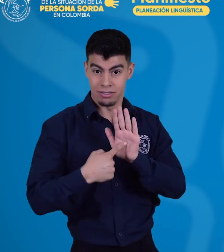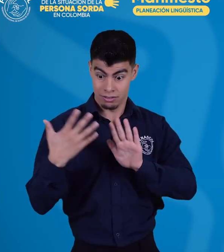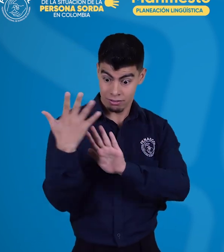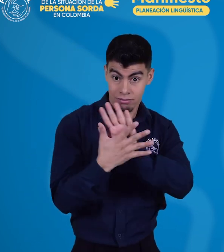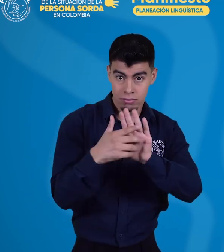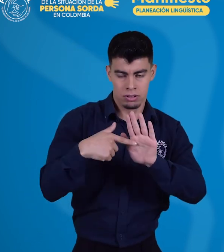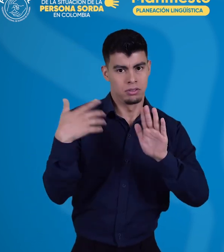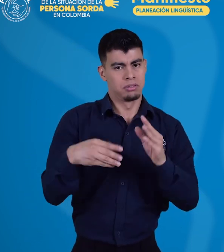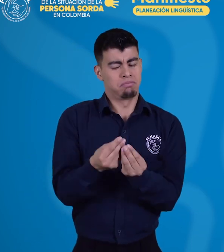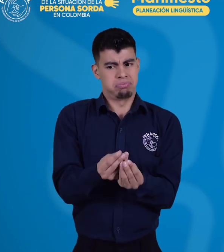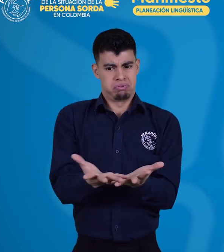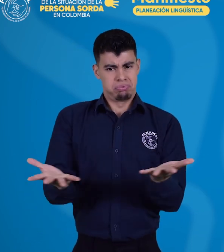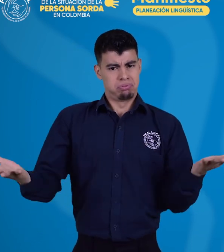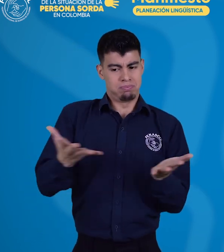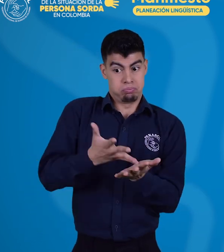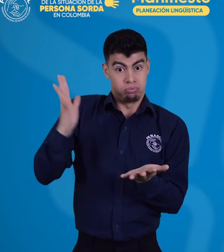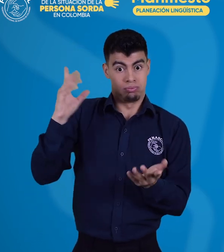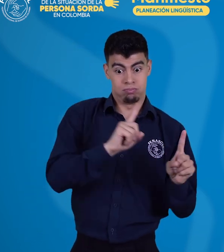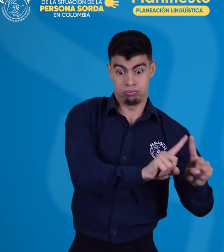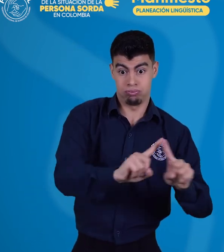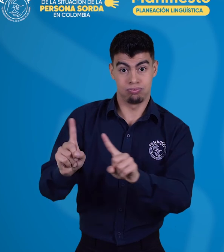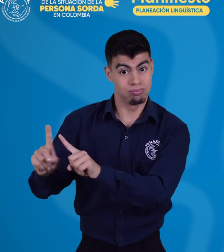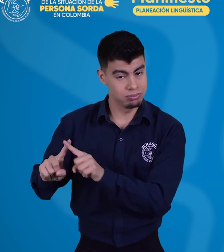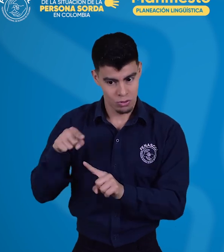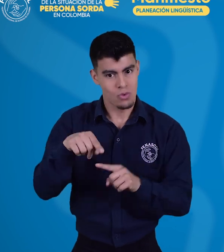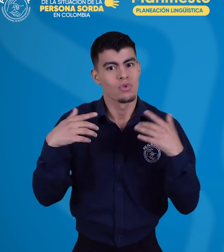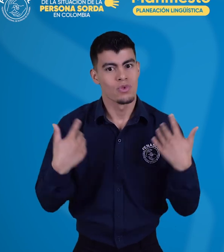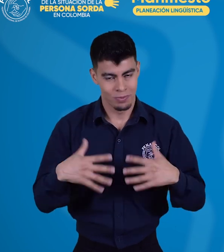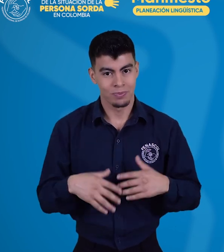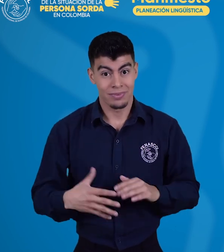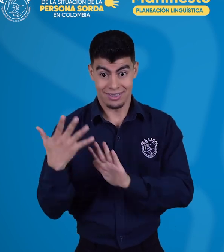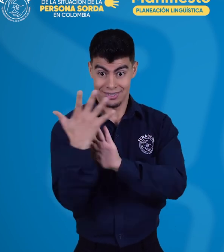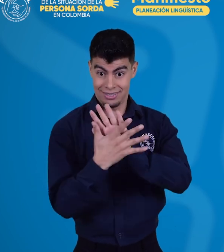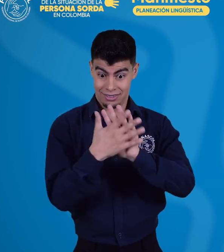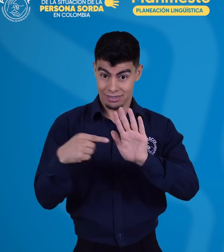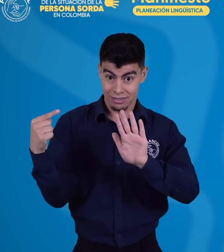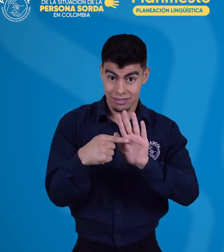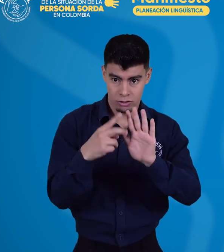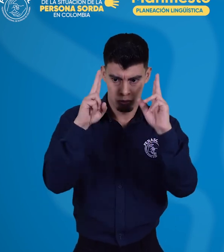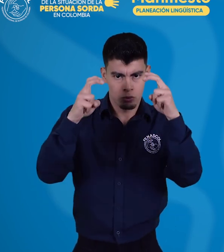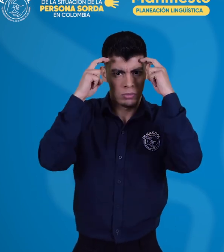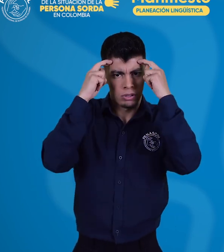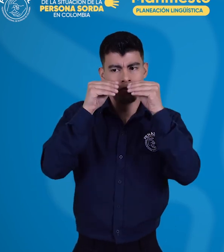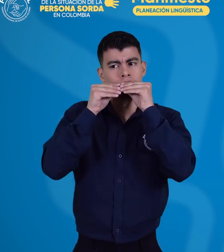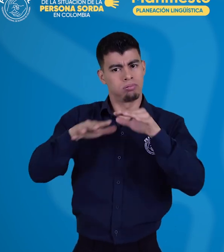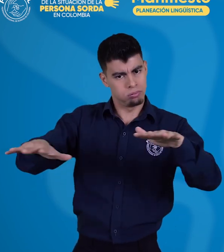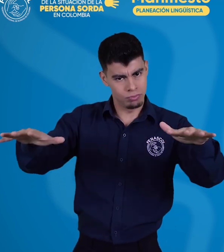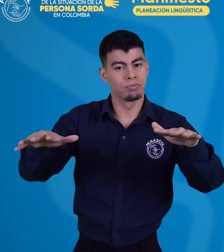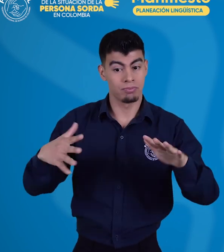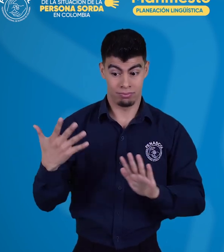resalten la riqueza lingüística de la lengua de señas colombiana como lengua de transmisión de conocimiento y tradición